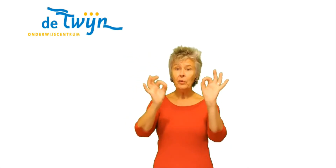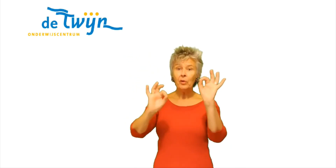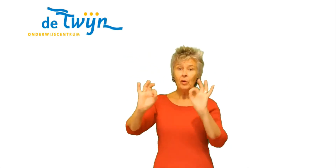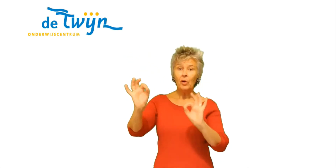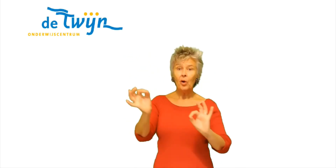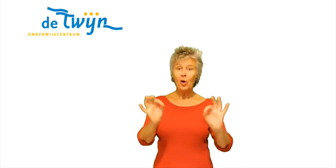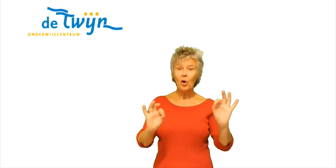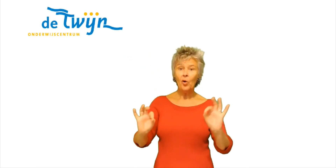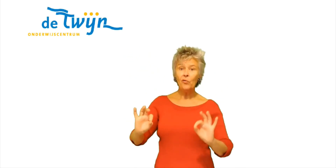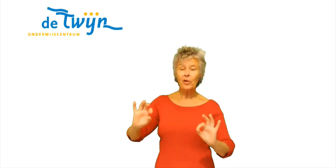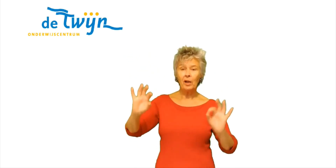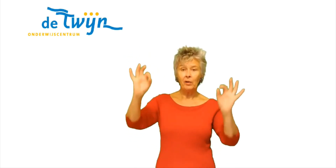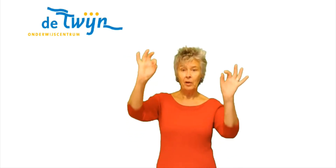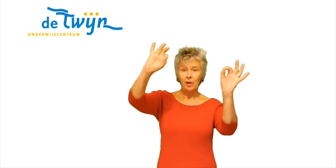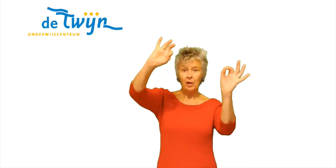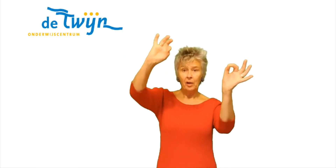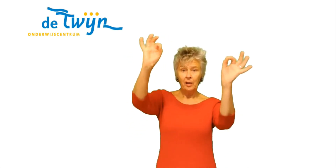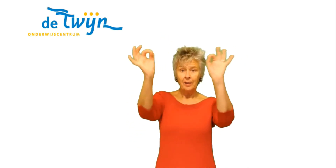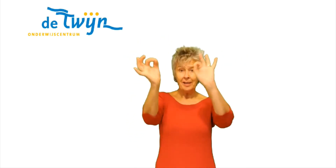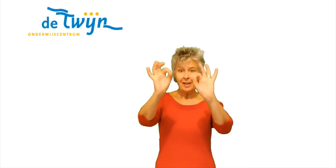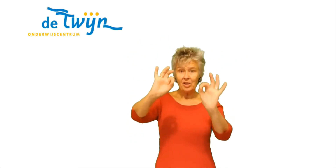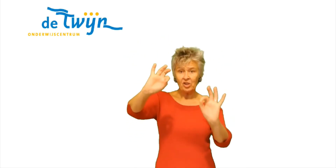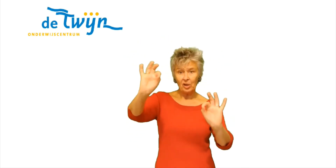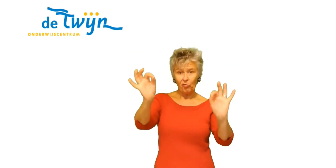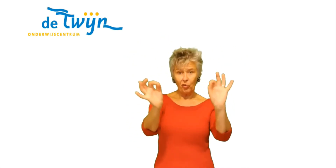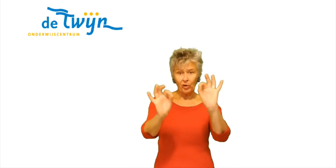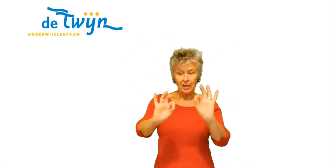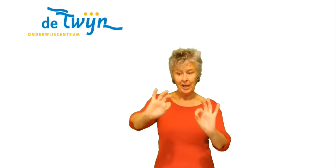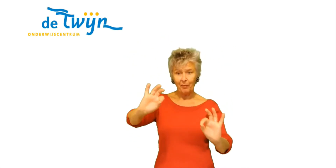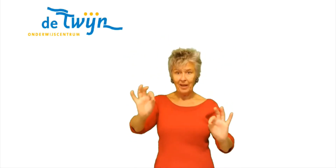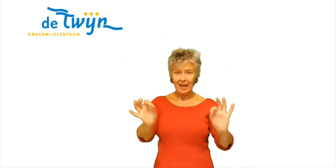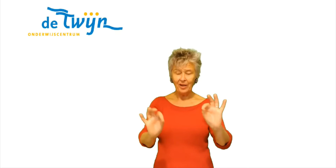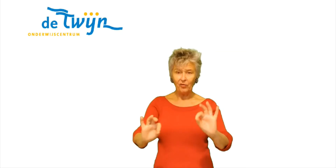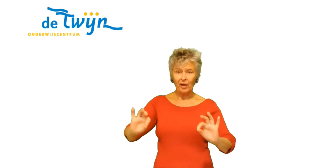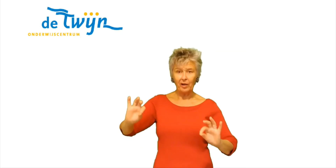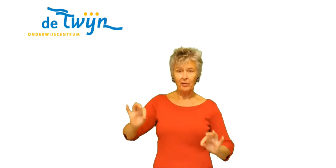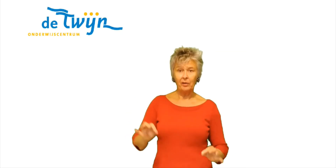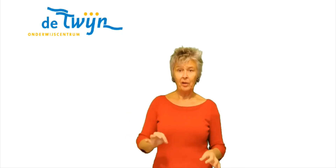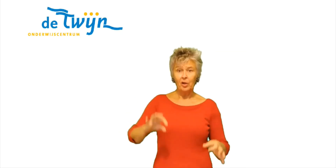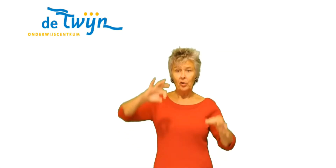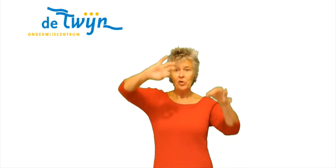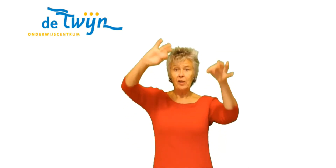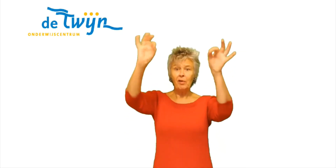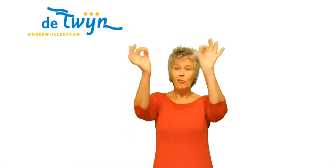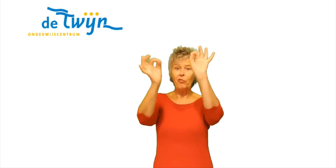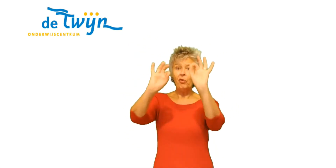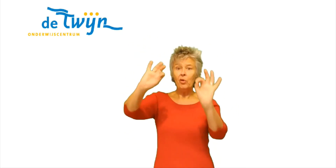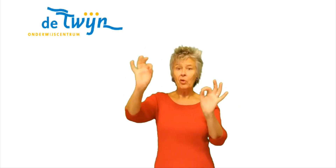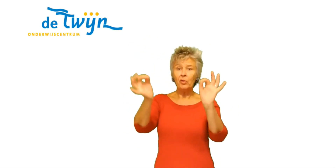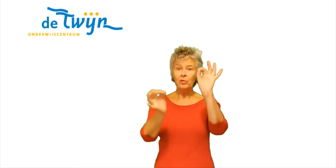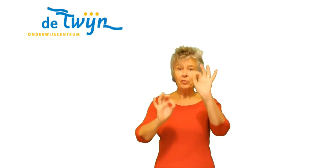overal Dit zijn de sneeuwt vlokken Die naar beneden dwarlen Dus ik wil vlokken